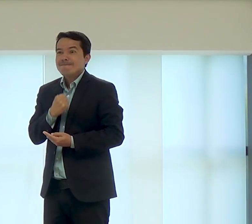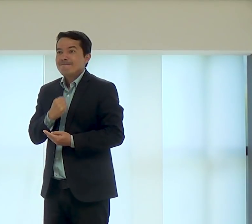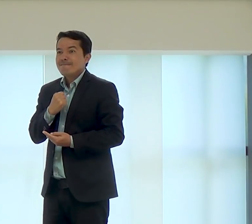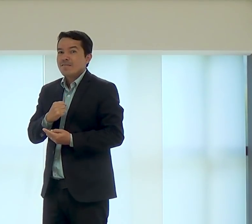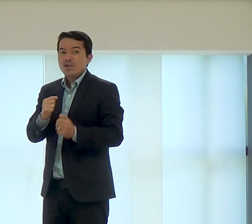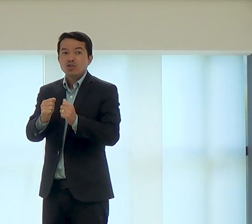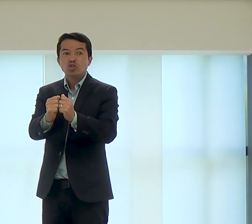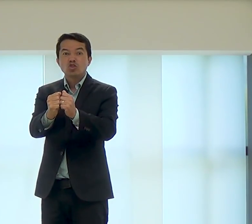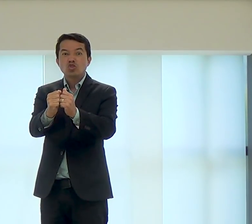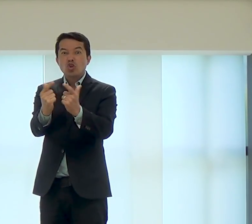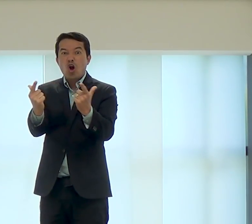Me dei bem.